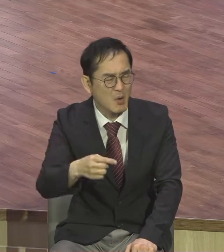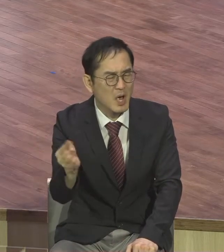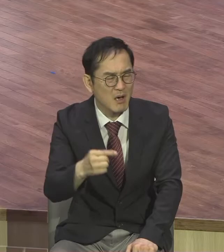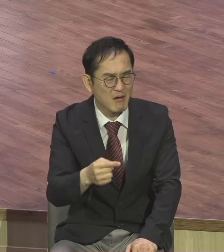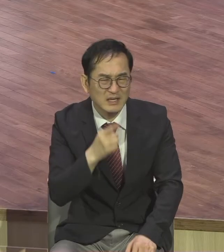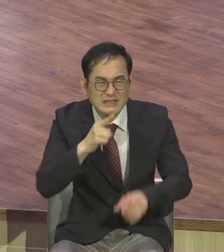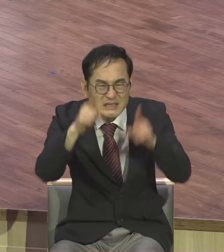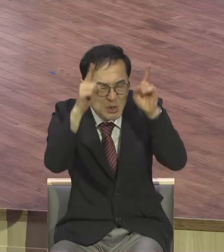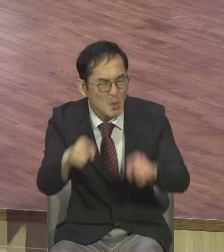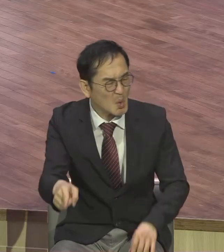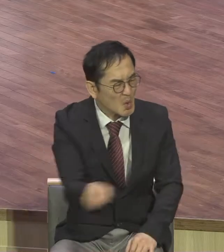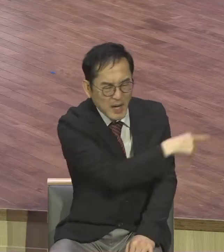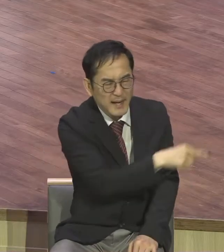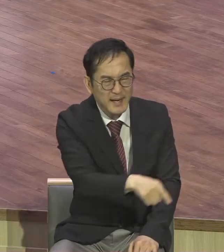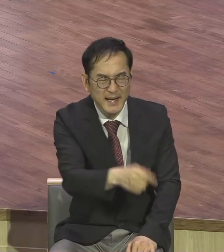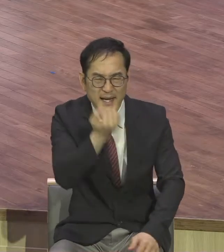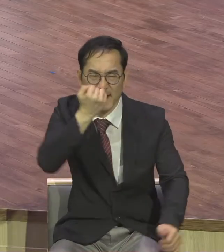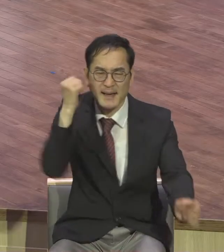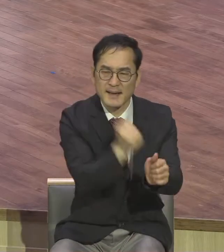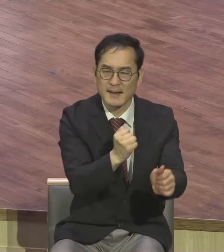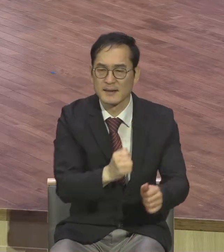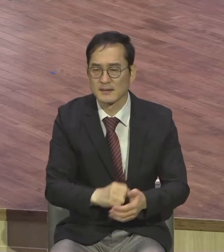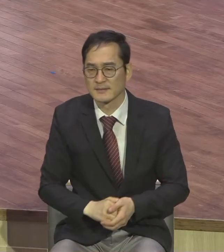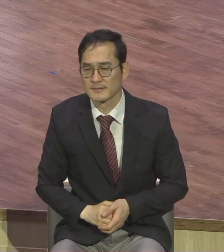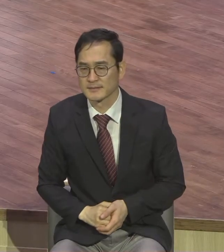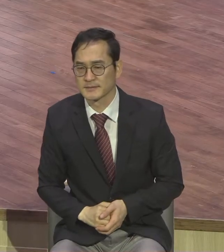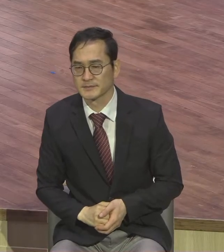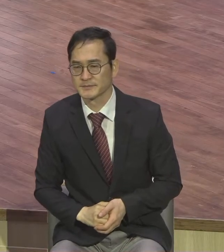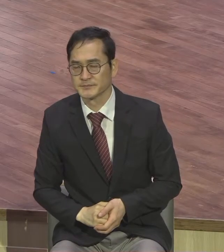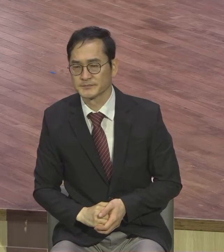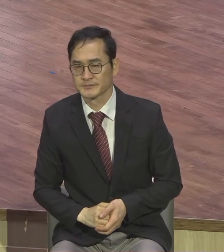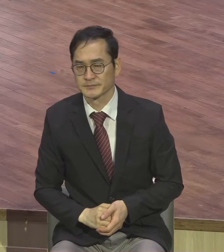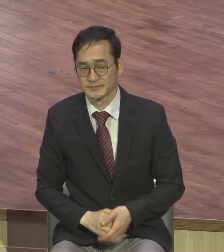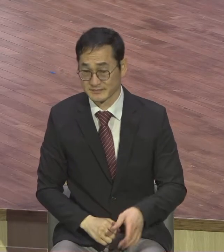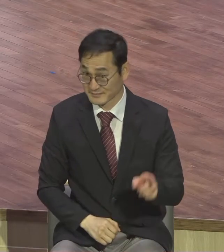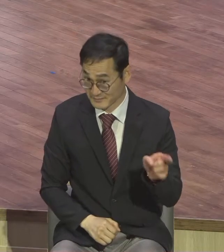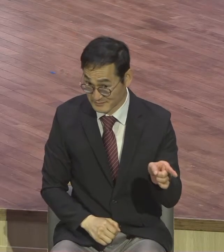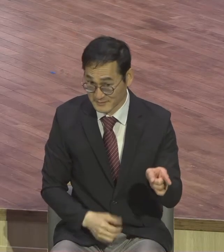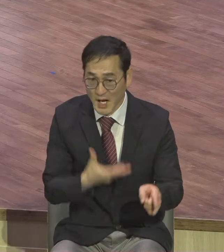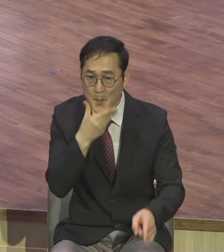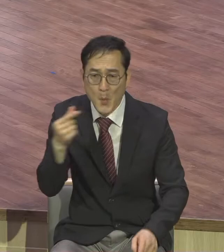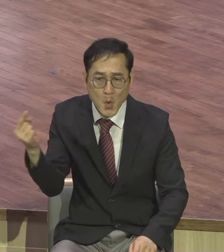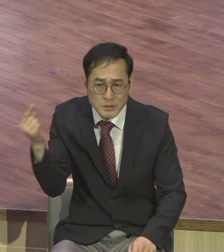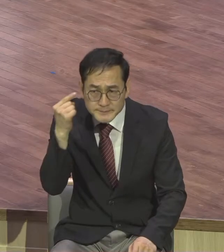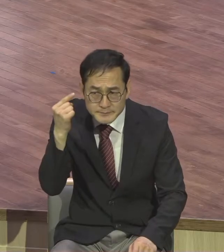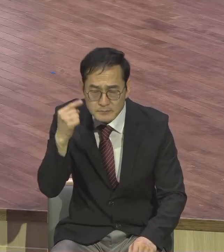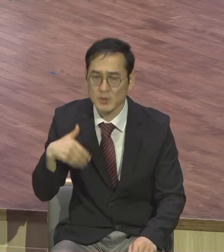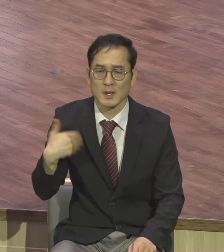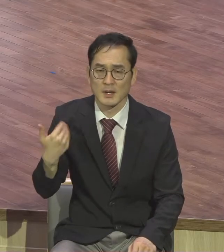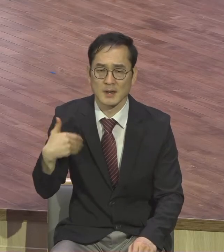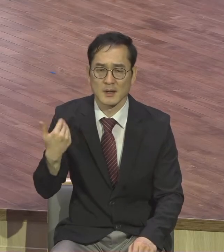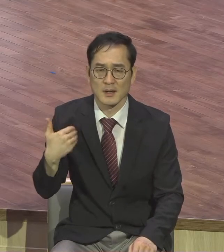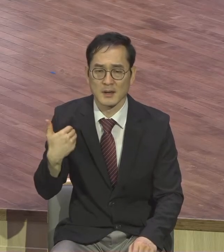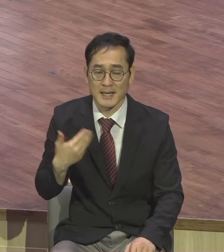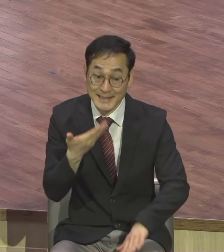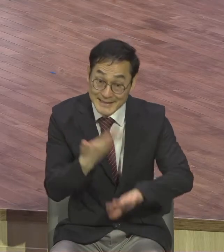본문에 등장하는 석유관과 이 바리새인들은 정말 복음의 맛이 아닌 다른 맛에 길들여져 있는 사람들이에요